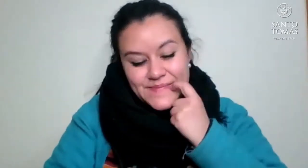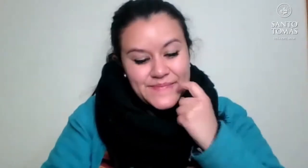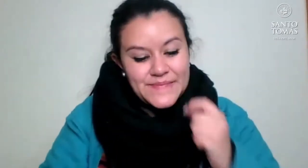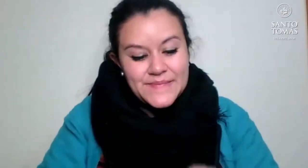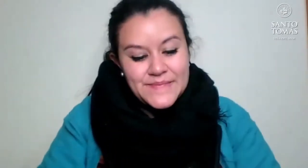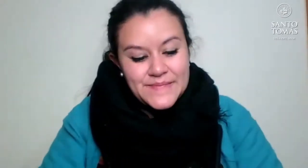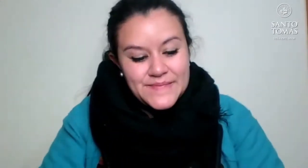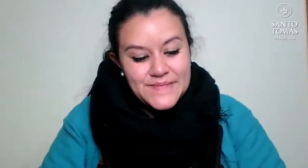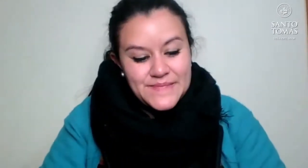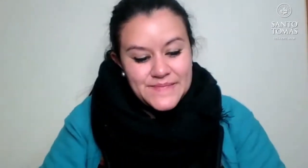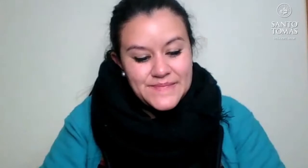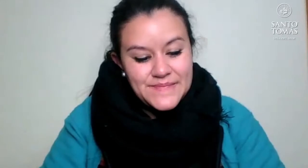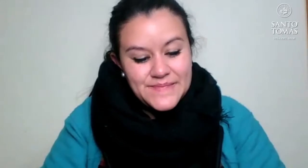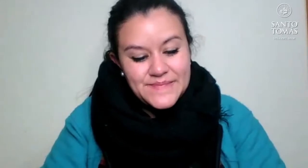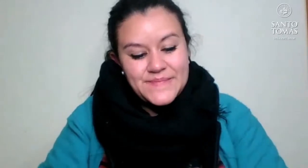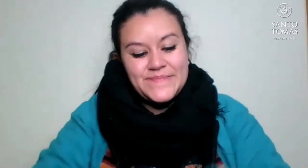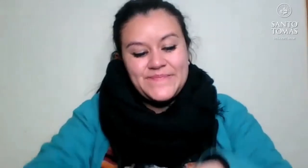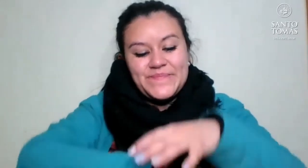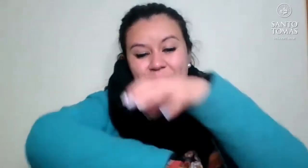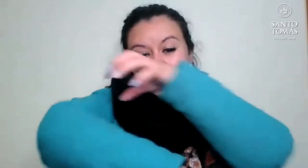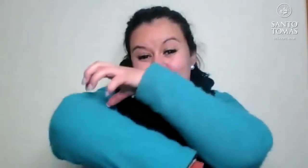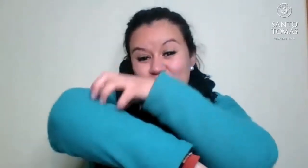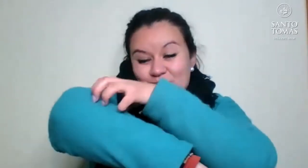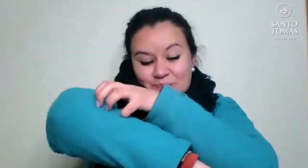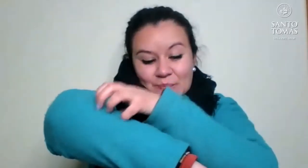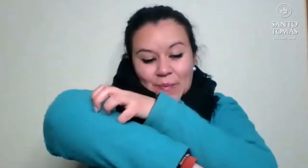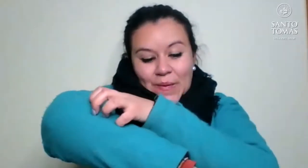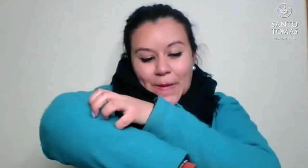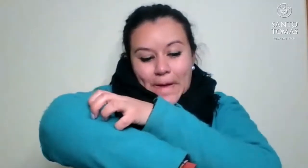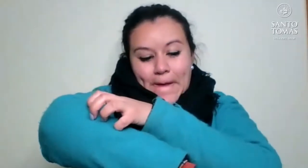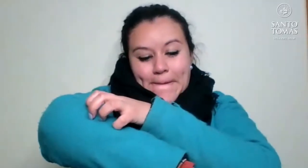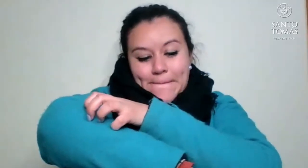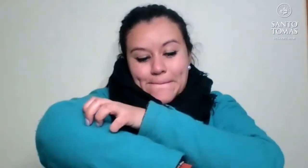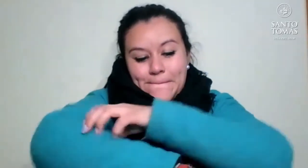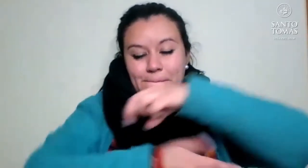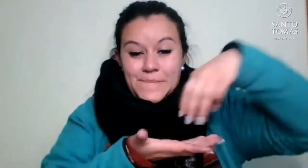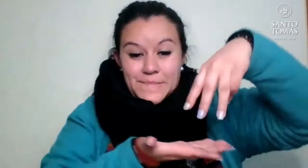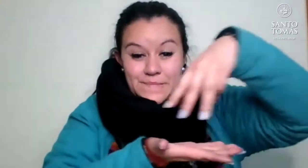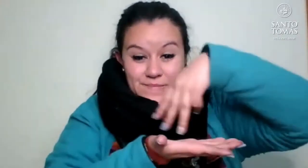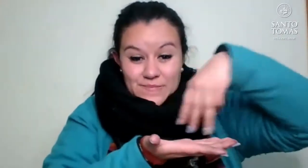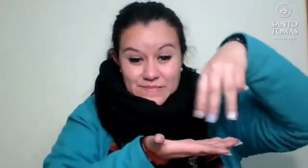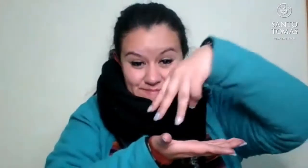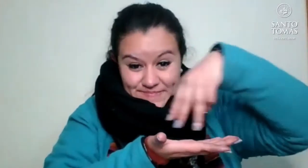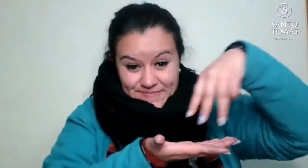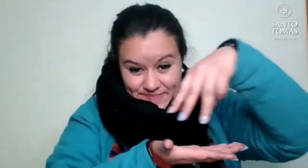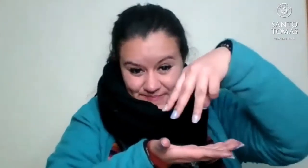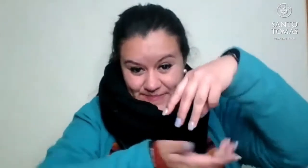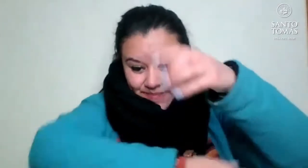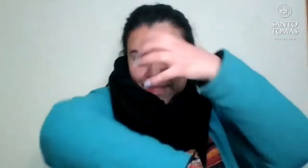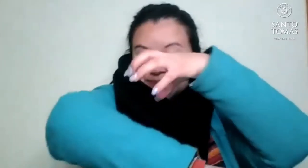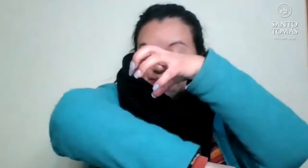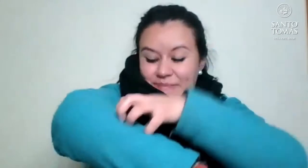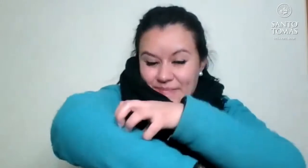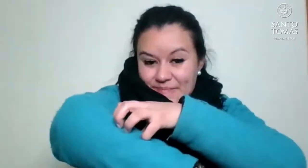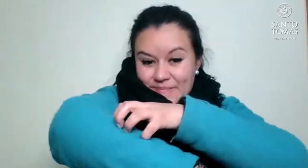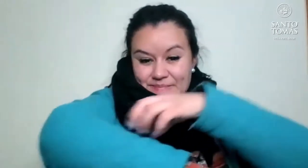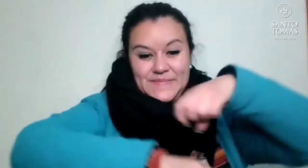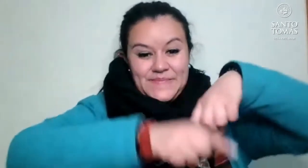seguimos con la región de Libertadores Bernardo Higgins, seguimos con la